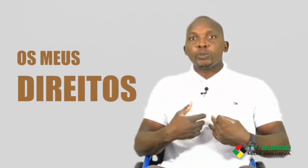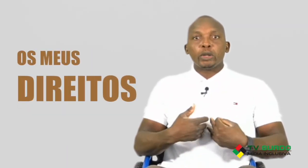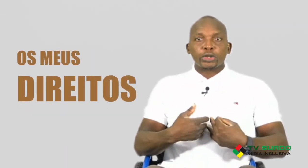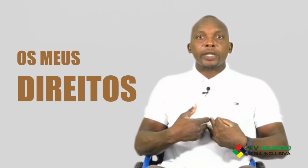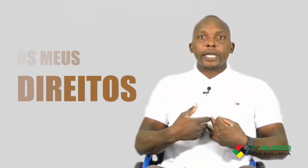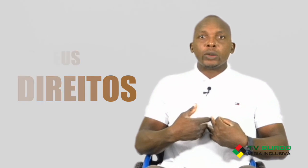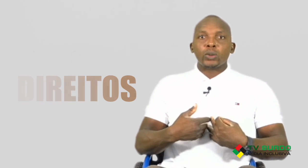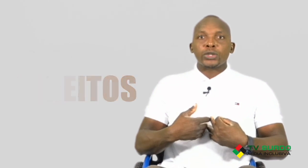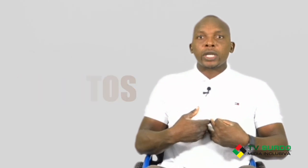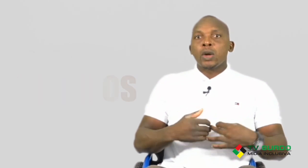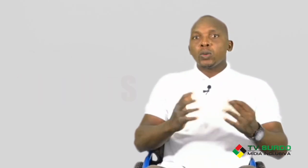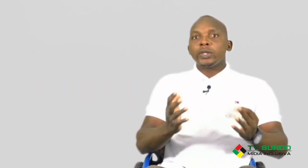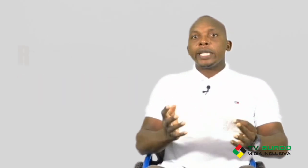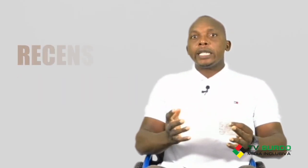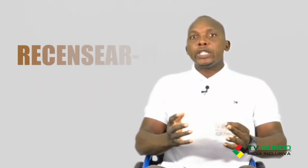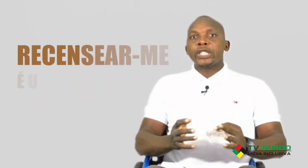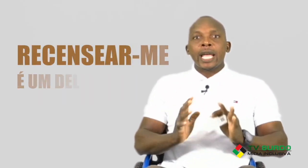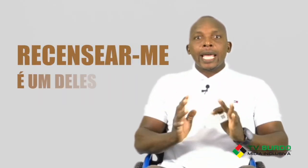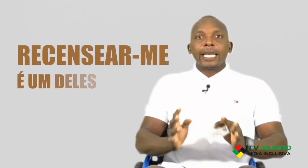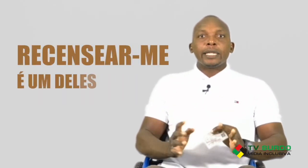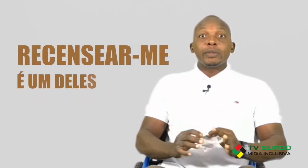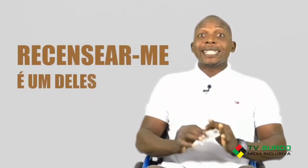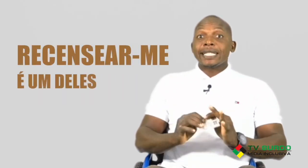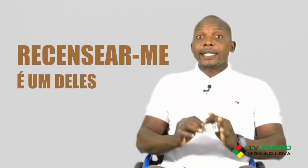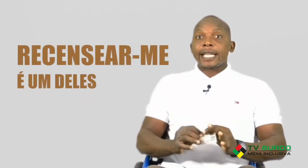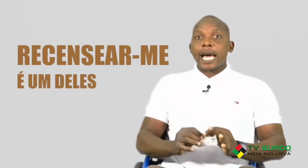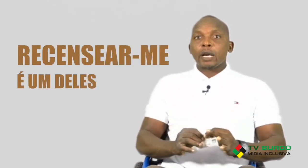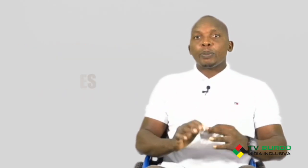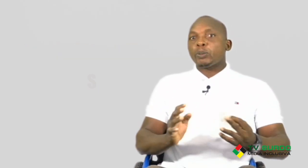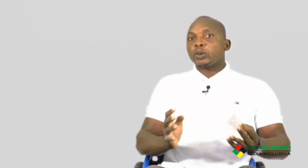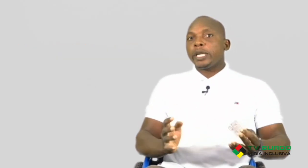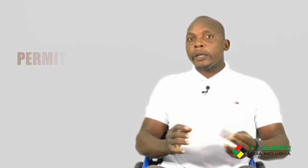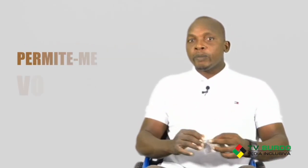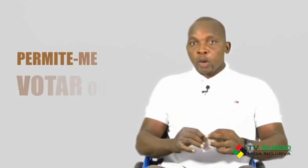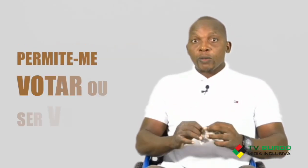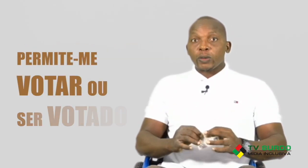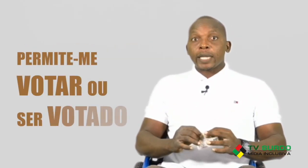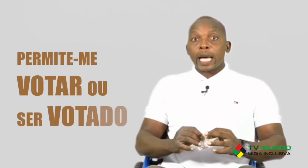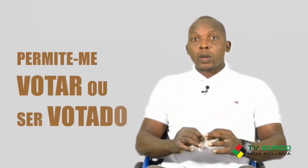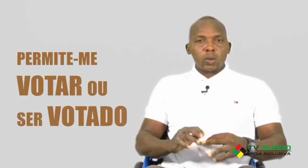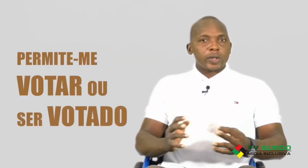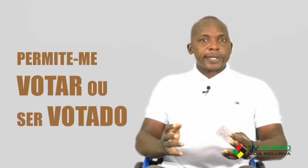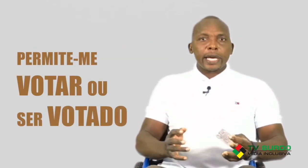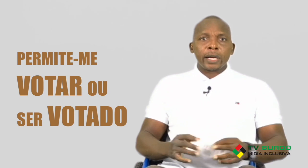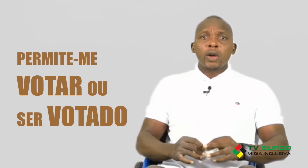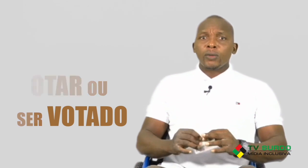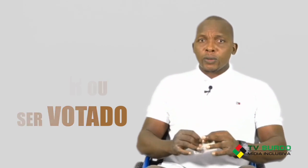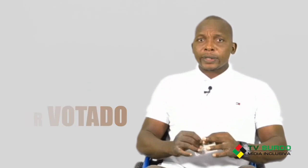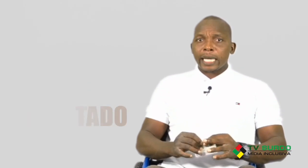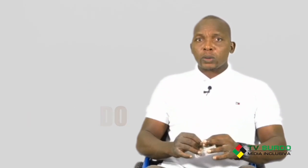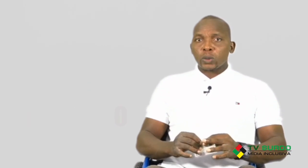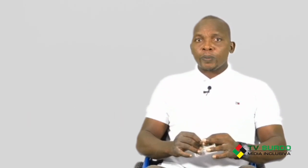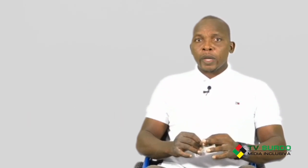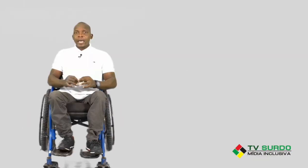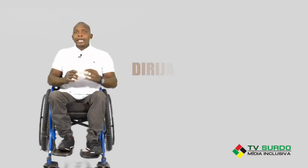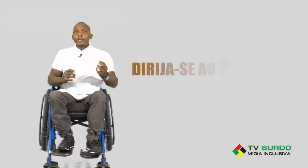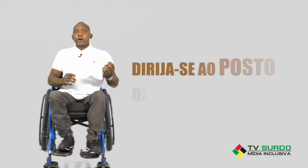meus direitos. Um deles é de me recensear para poder votar ou ser votado. Então,